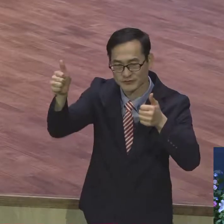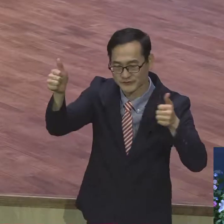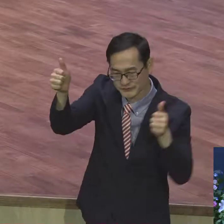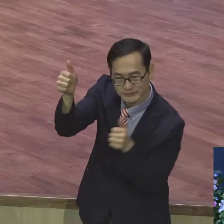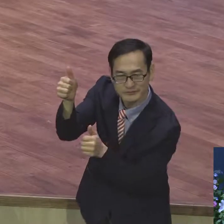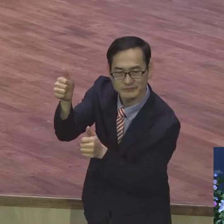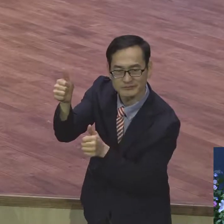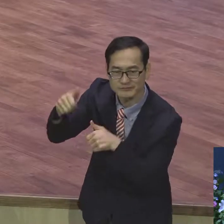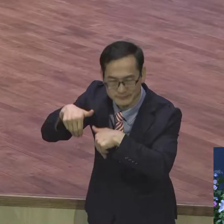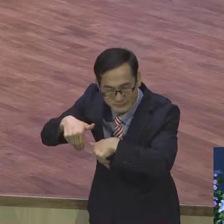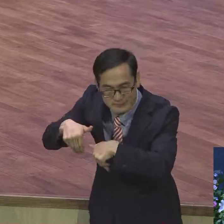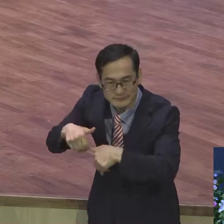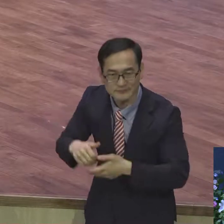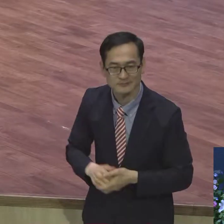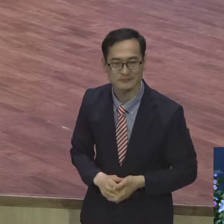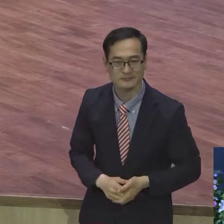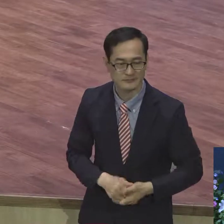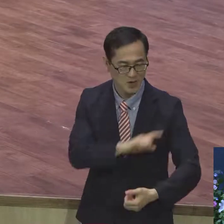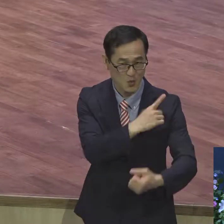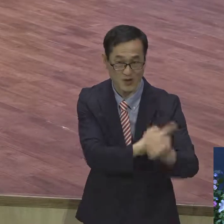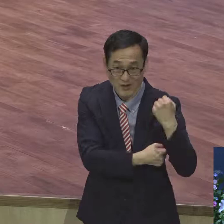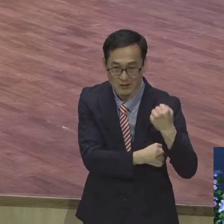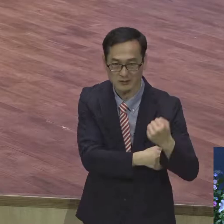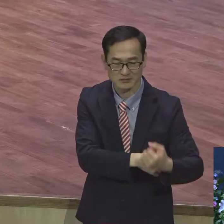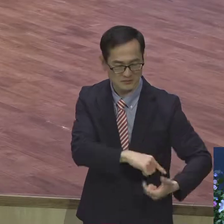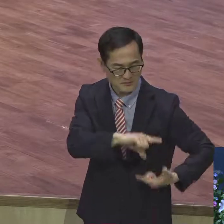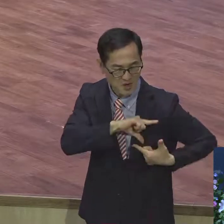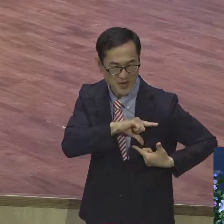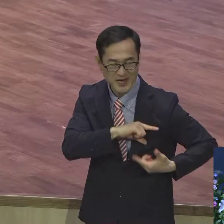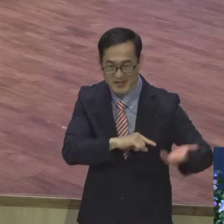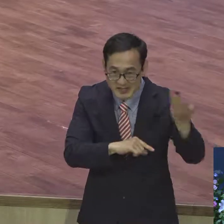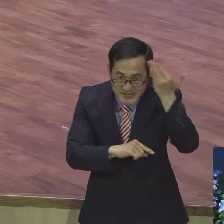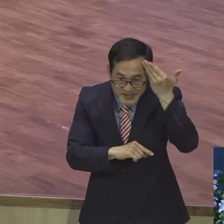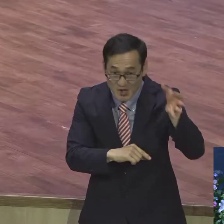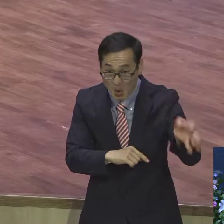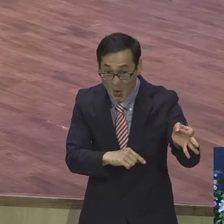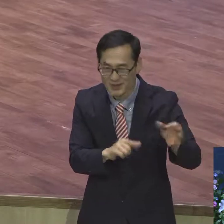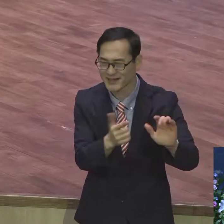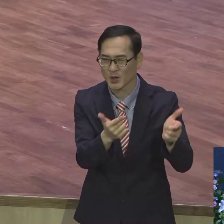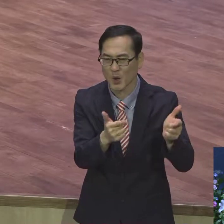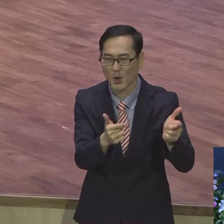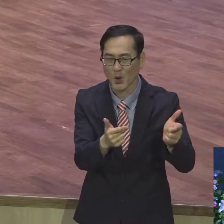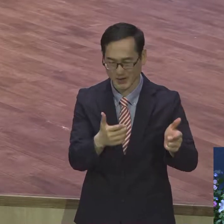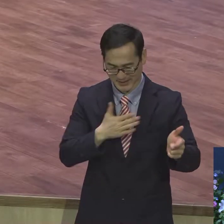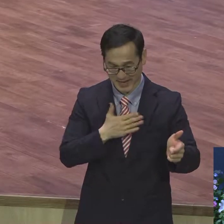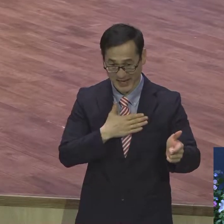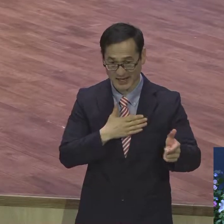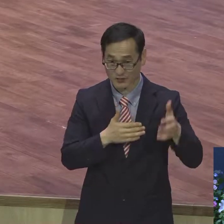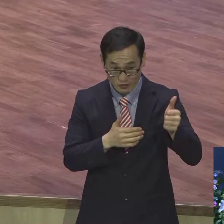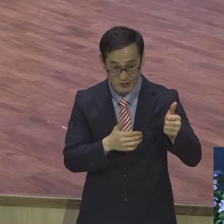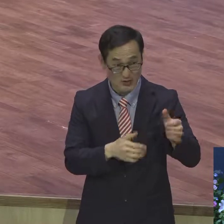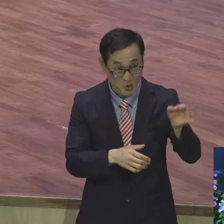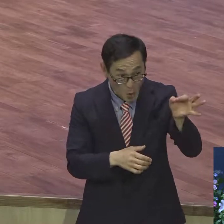돈이 아니고 맹예가 아니고 지식이 아니라 내가 주인이 아니라 그리스도가 주인 된 삶.